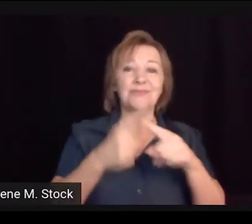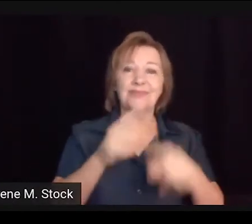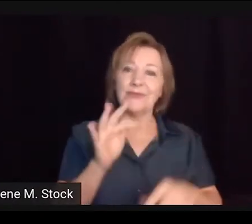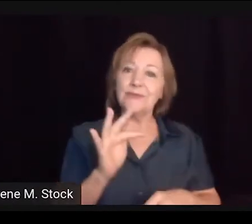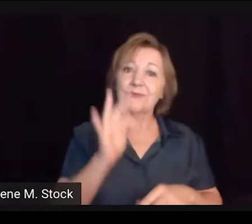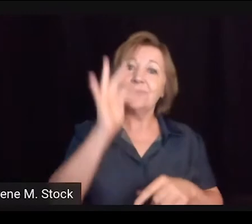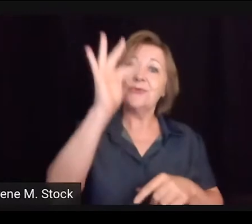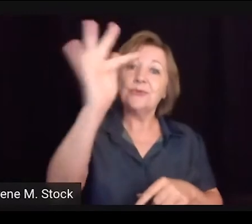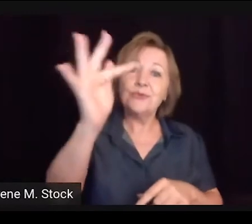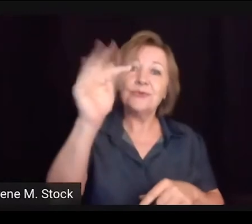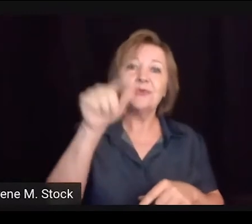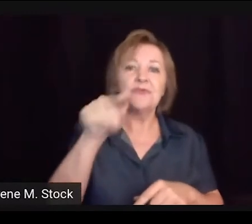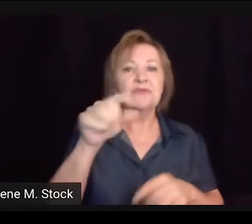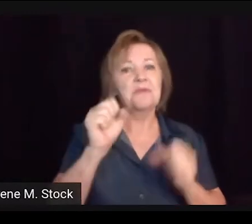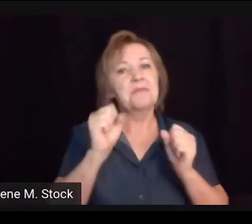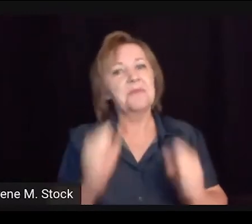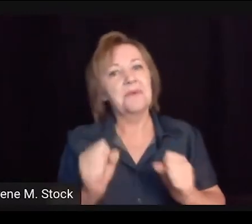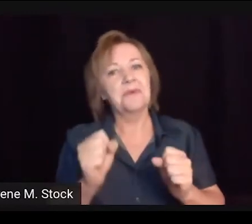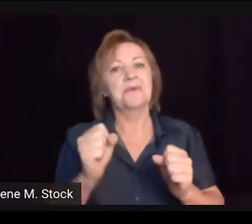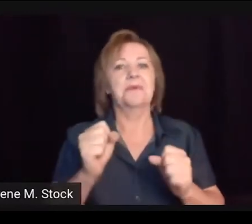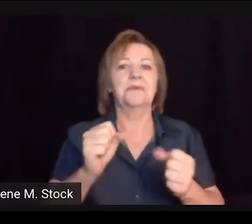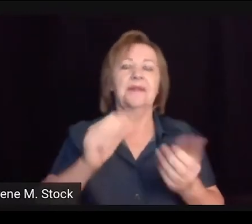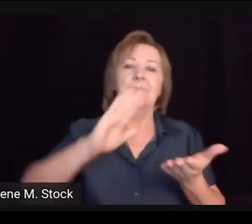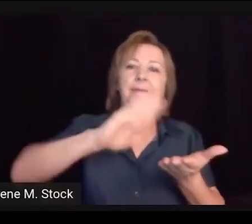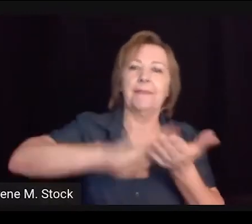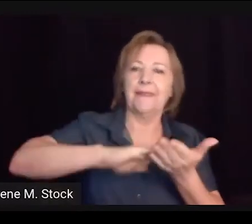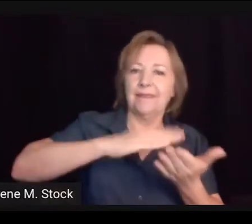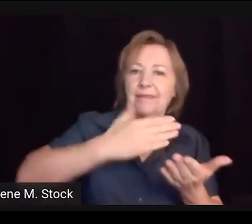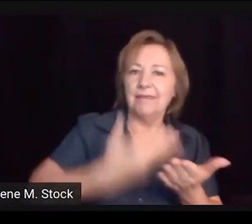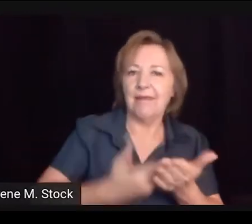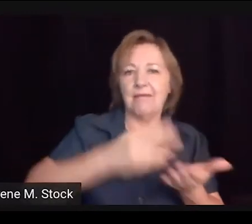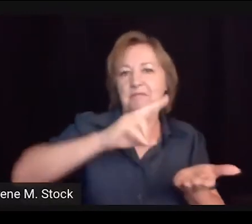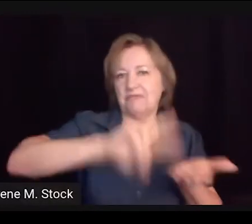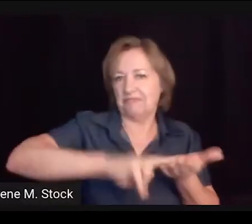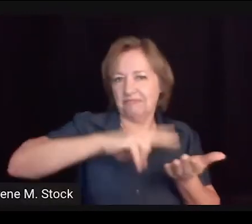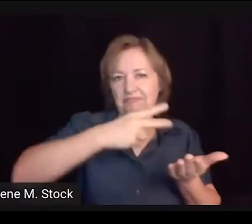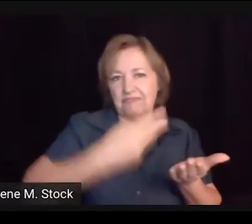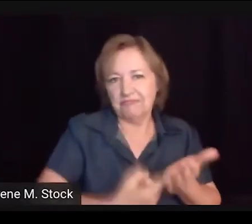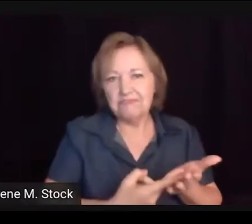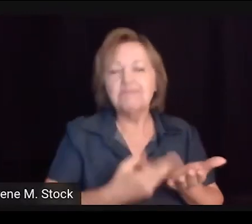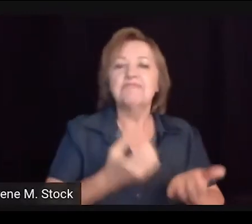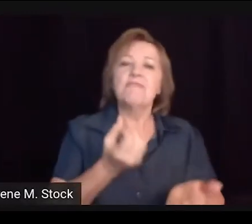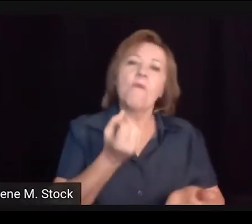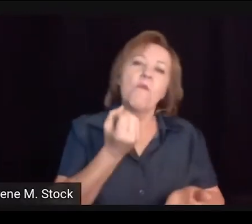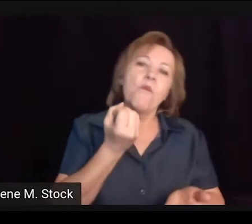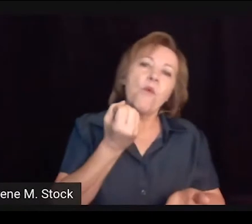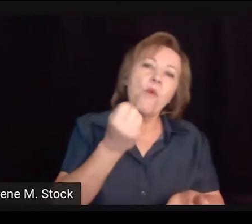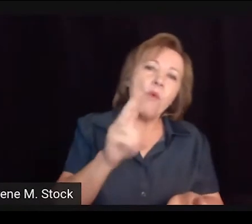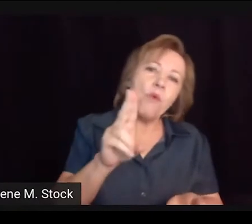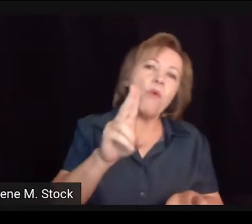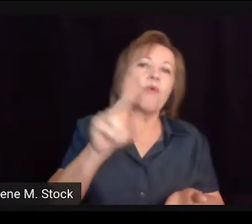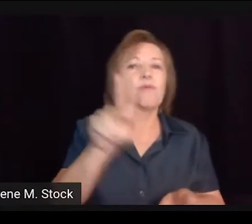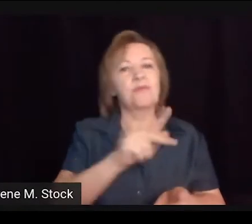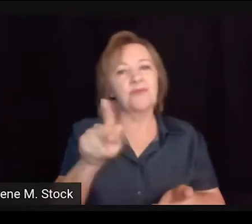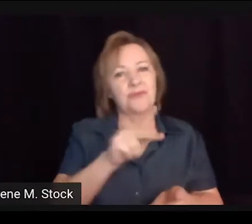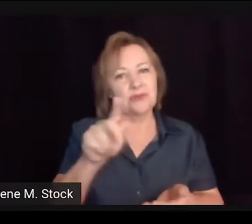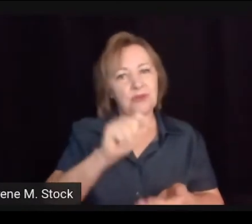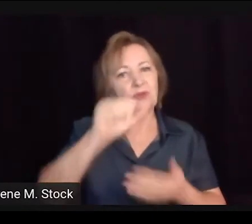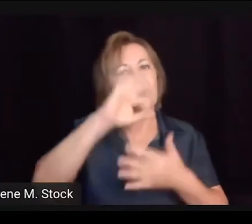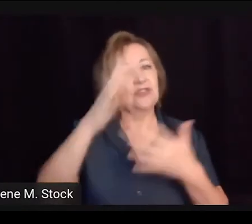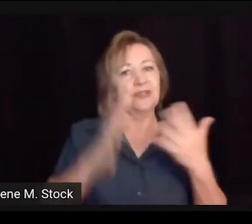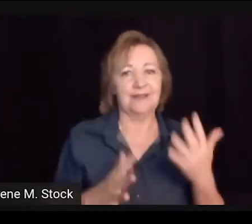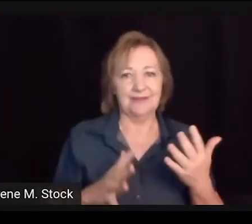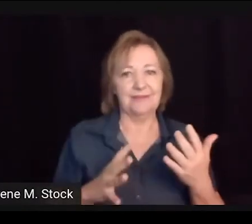significa as mãos, o uso das mãos, a prática, para que futuramente vocês possam trabalhar como tradutores e